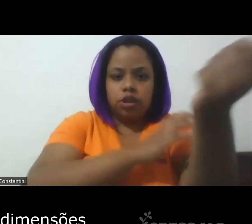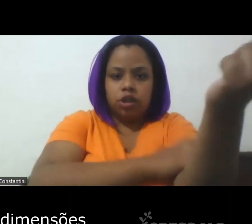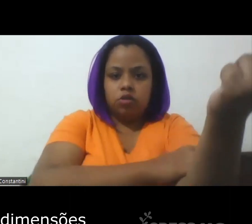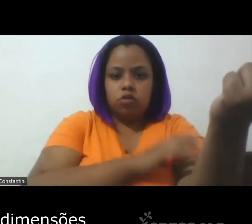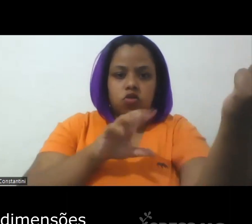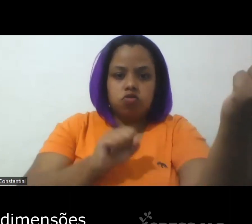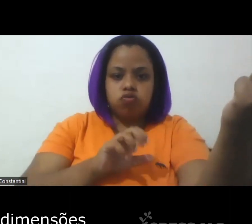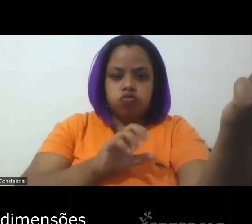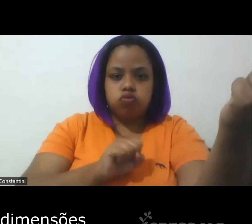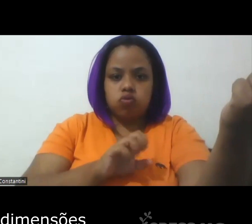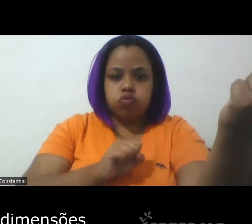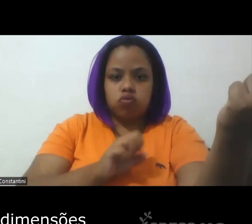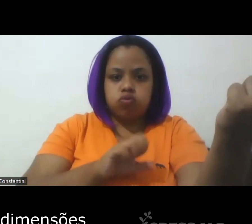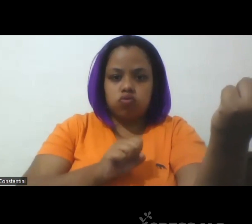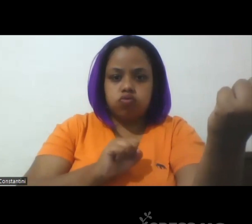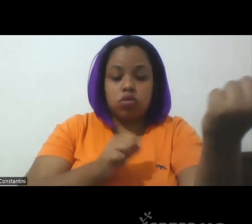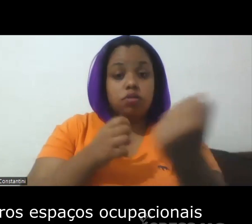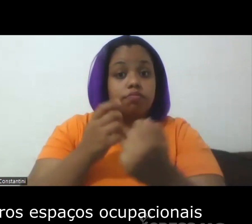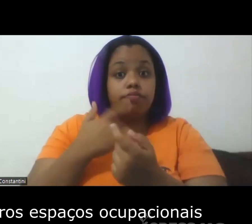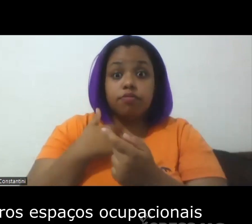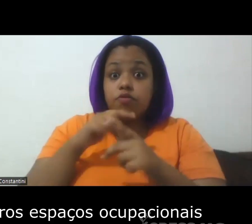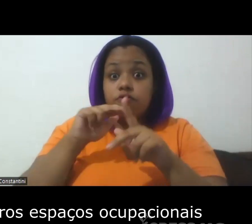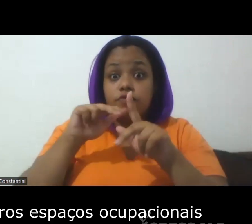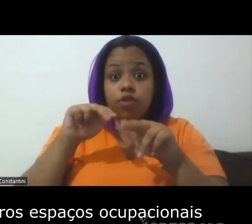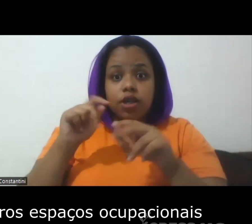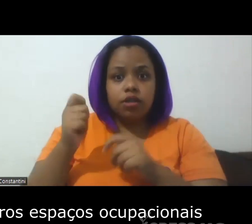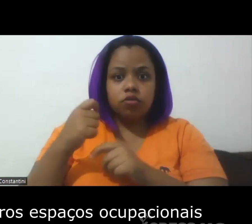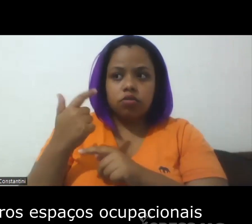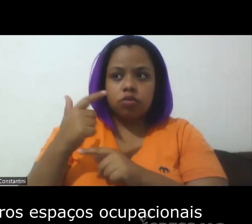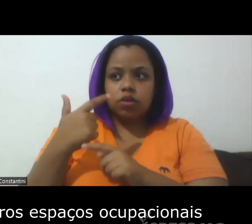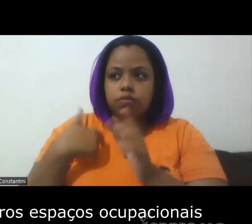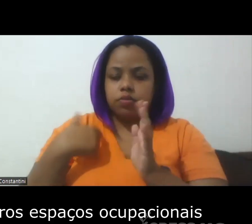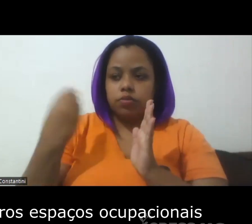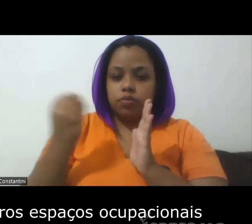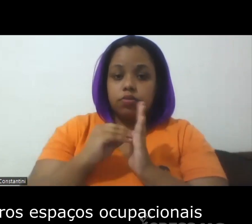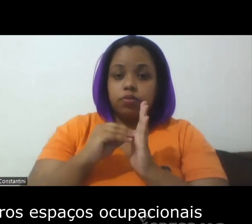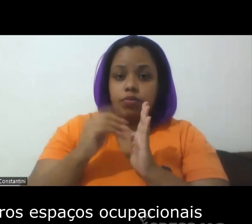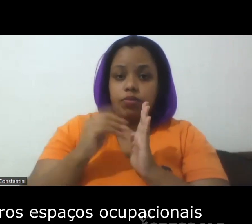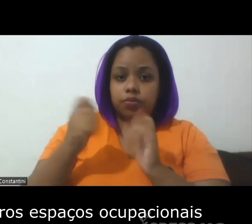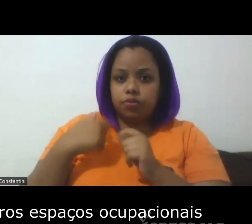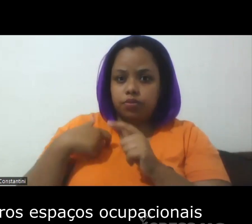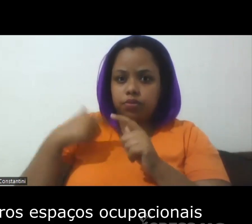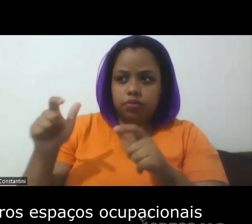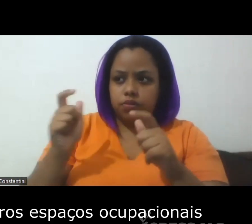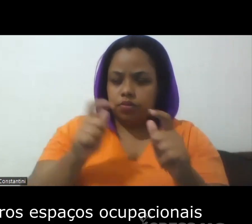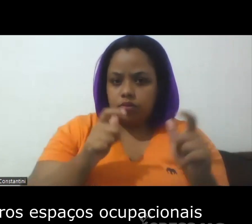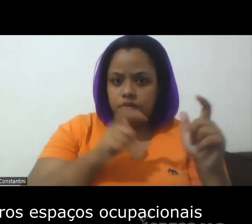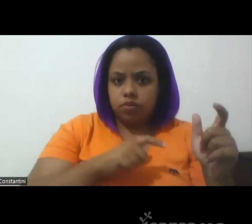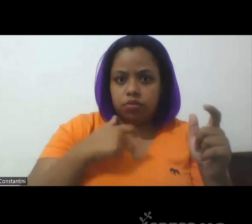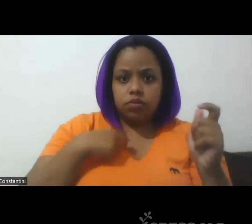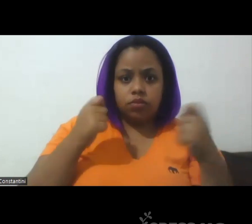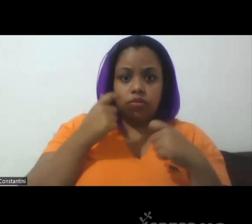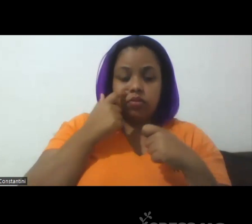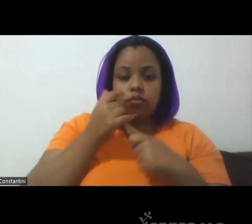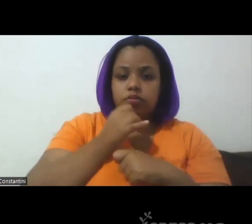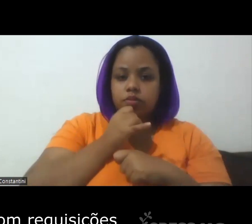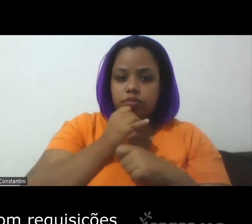né não tem essas dimensões que às vezes aparecem em outros espaços socioocupacionais tá